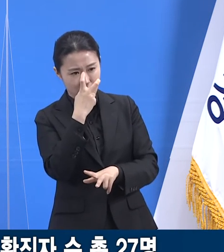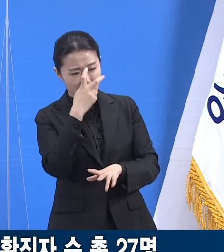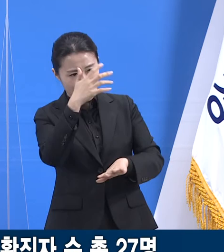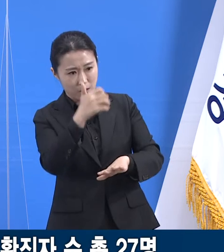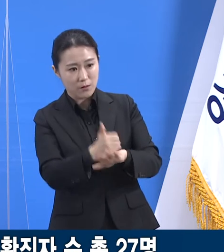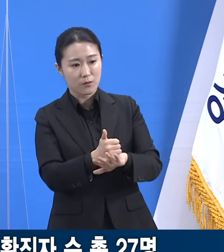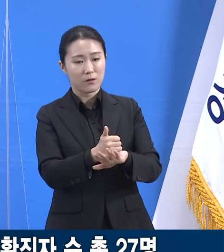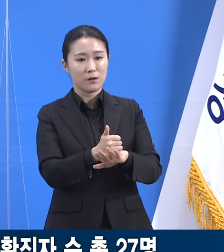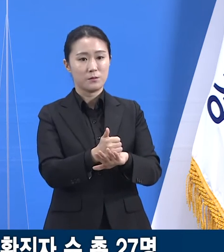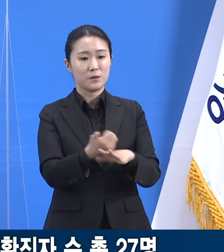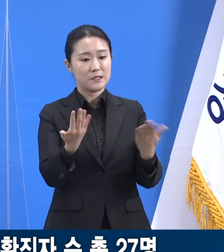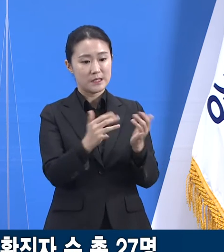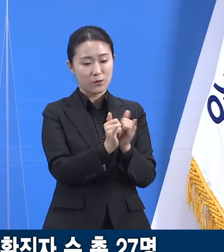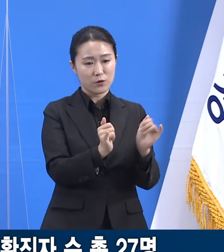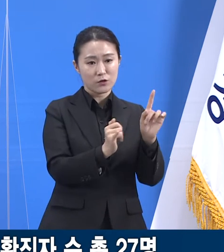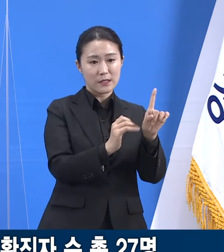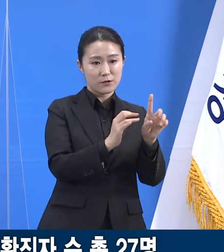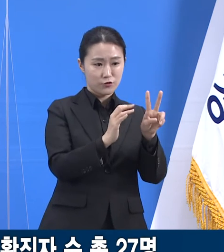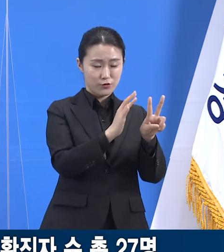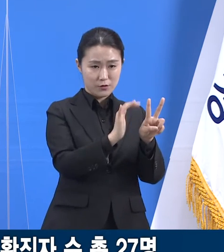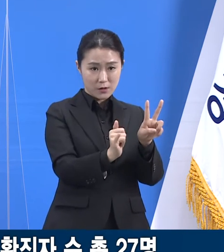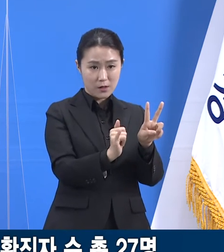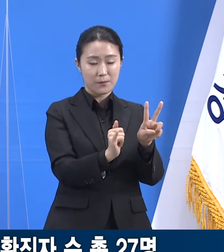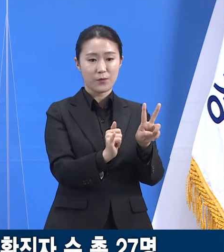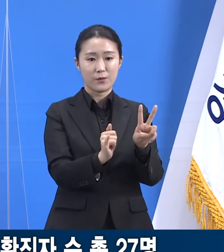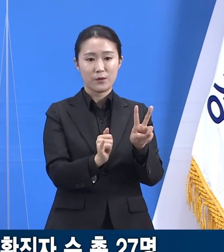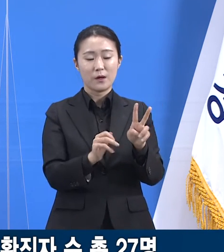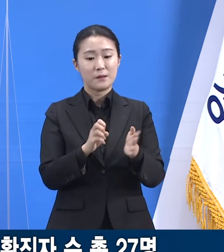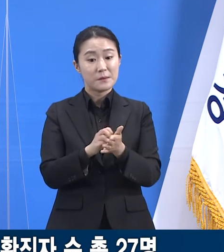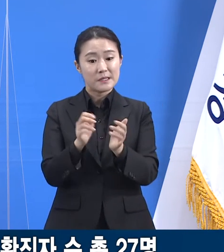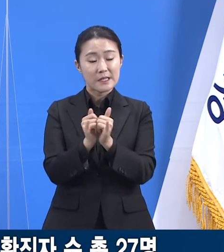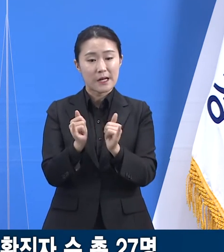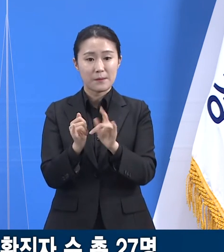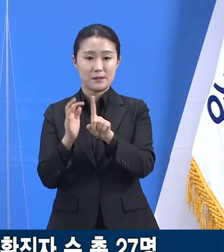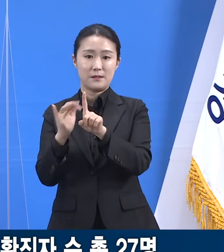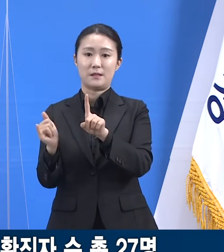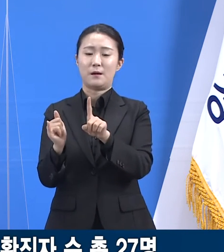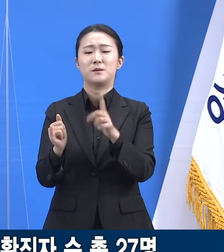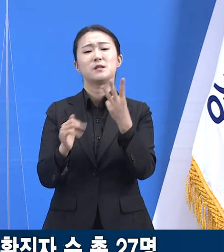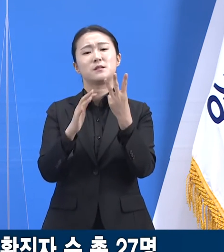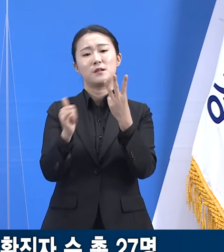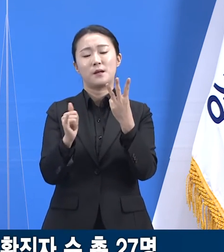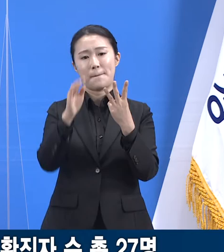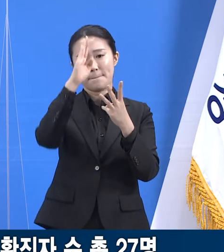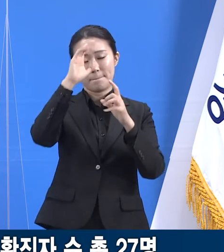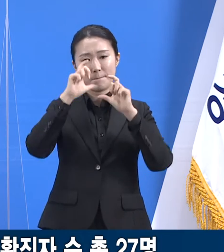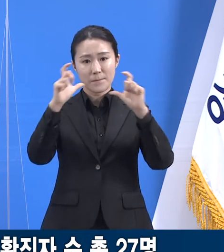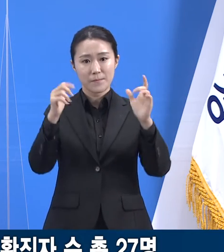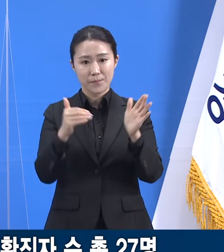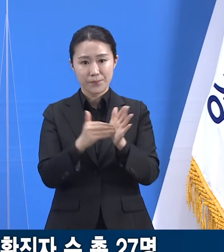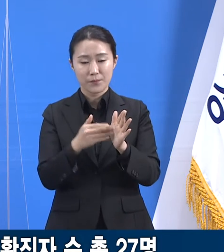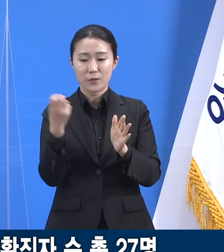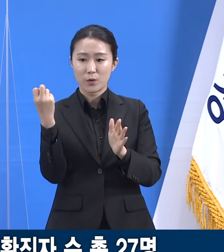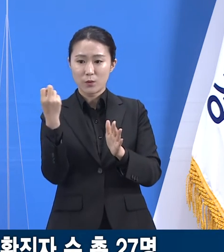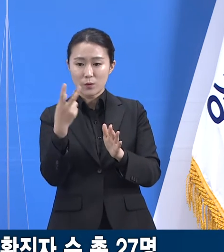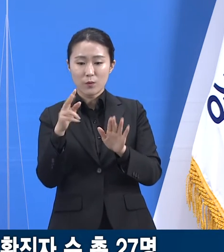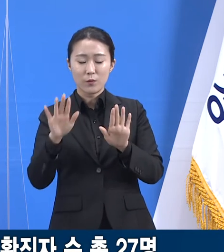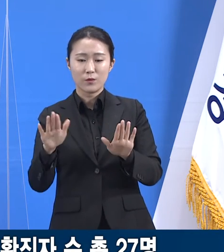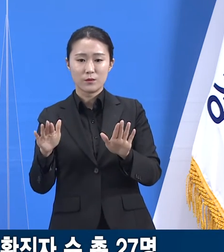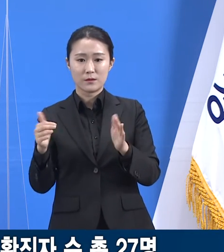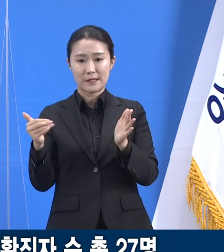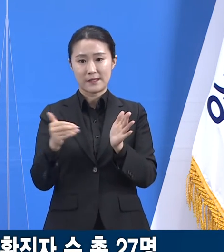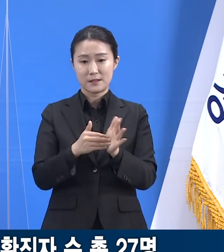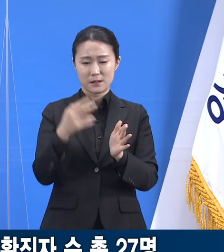대상으로 진단검사를 실시했고 7일까지 24명의 추가 양성자가 확인되었습니다. 총